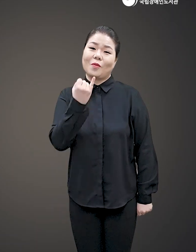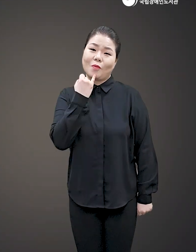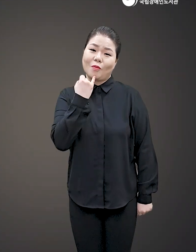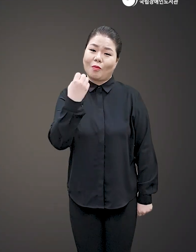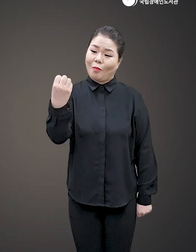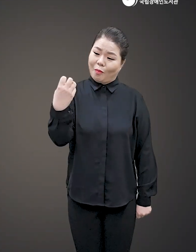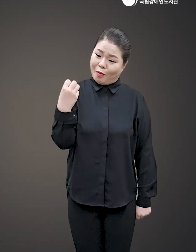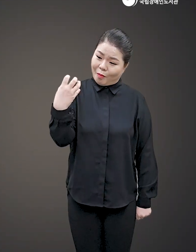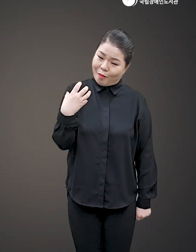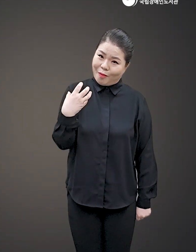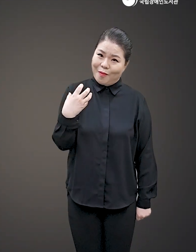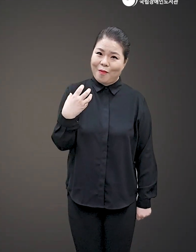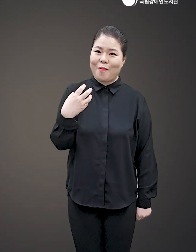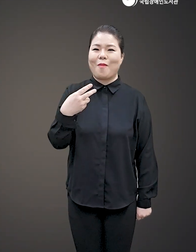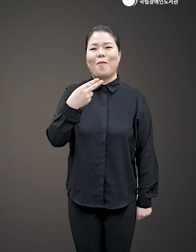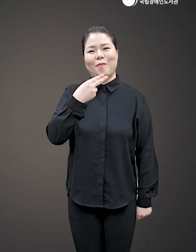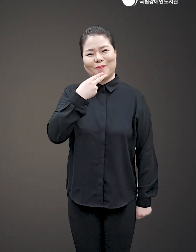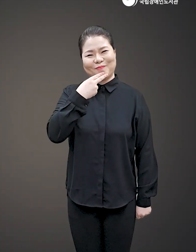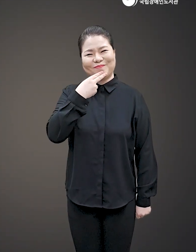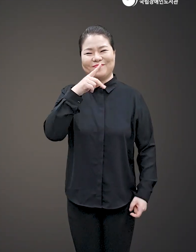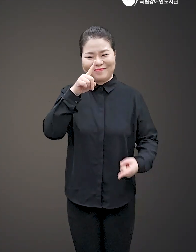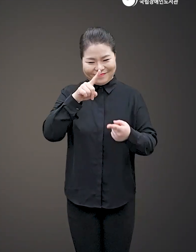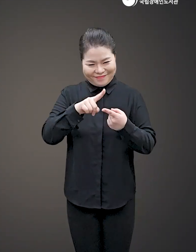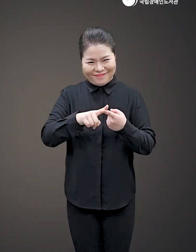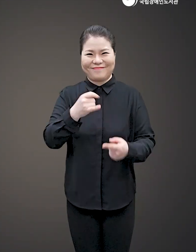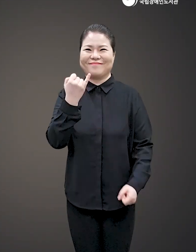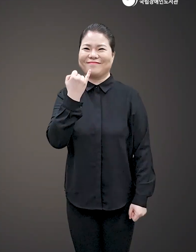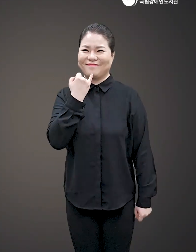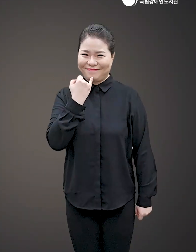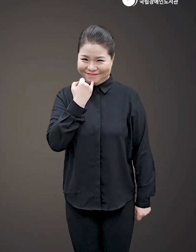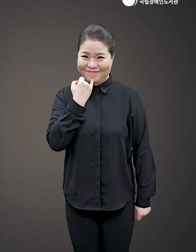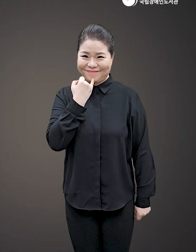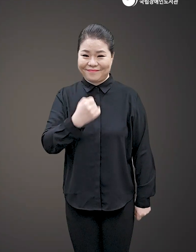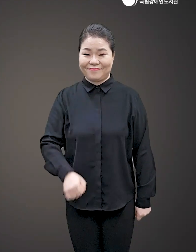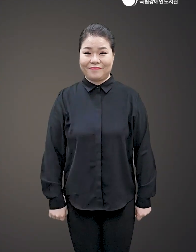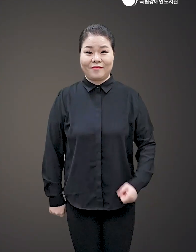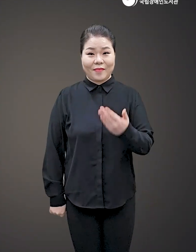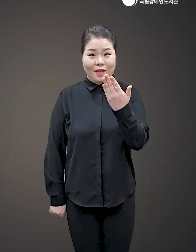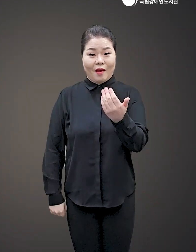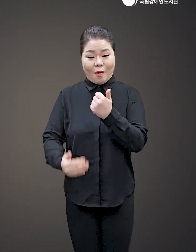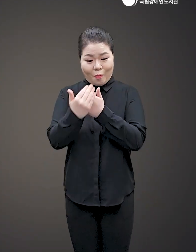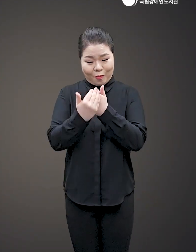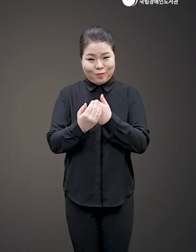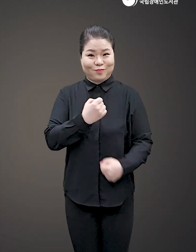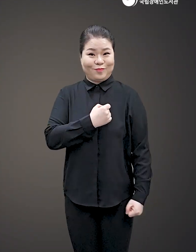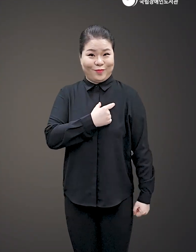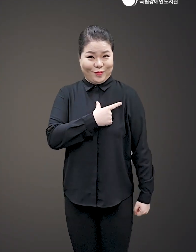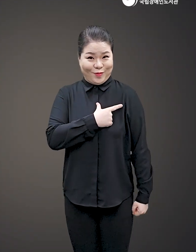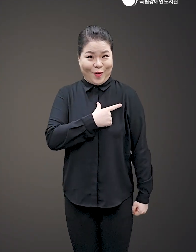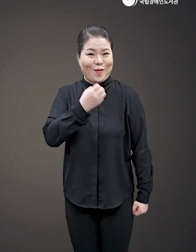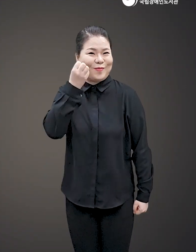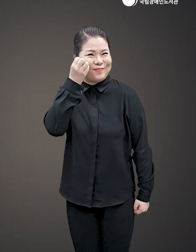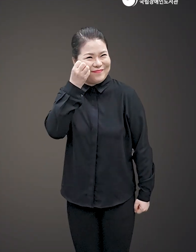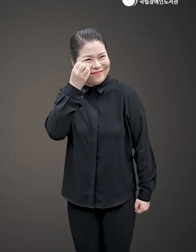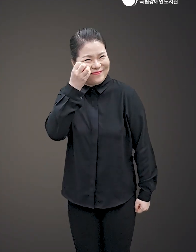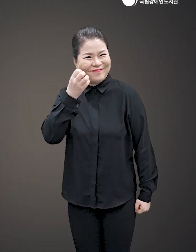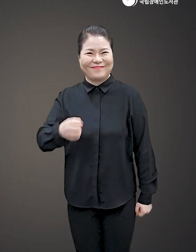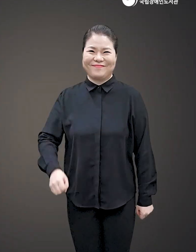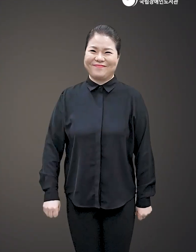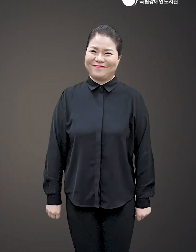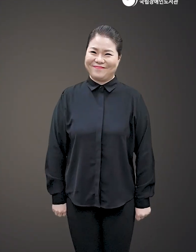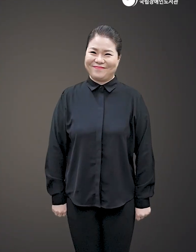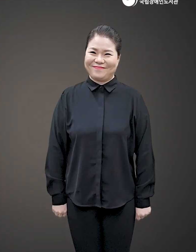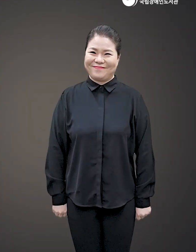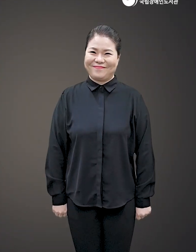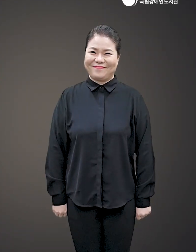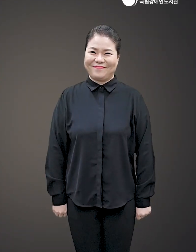괜찮다고 말하지 않아도 괜찮아 당신의 위로는 이상하게 힘이 나니까